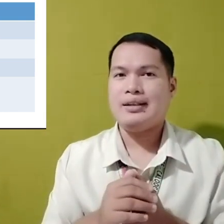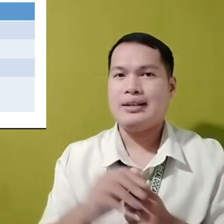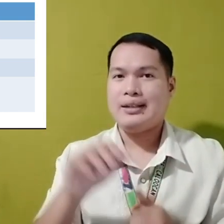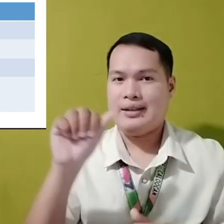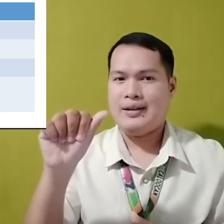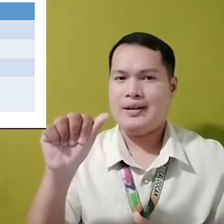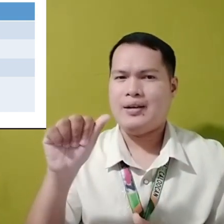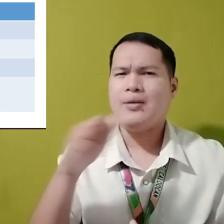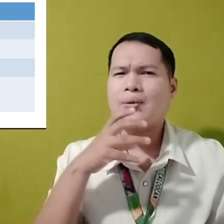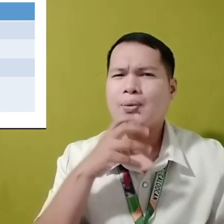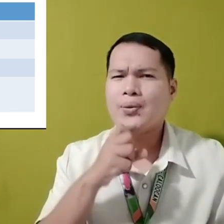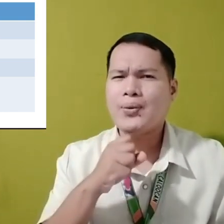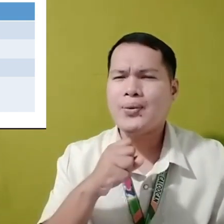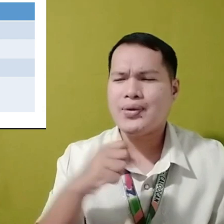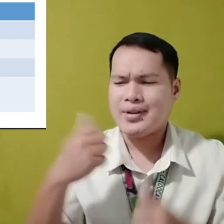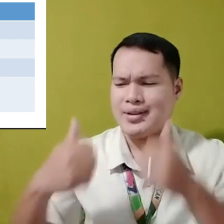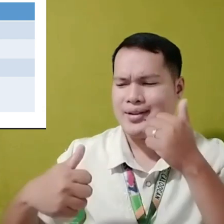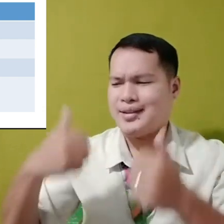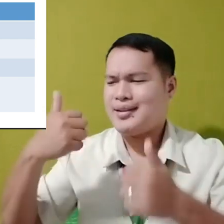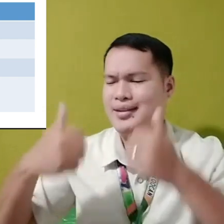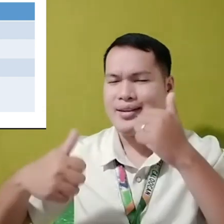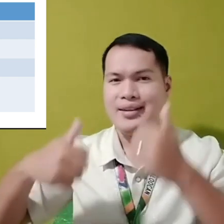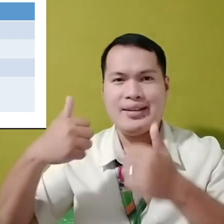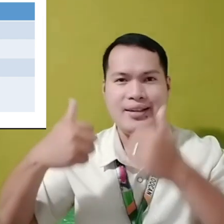Para sa A, ang mas matanda.